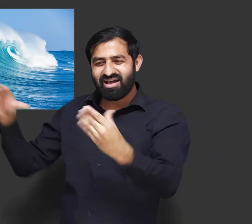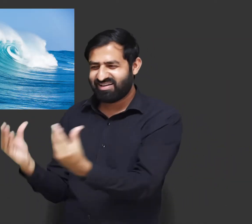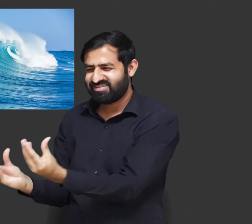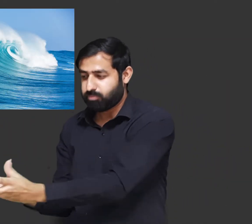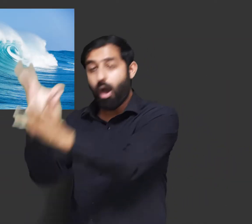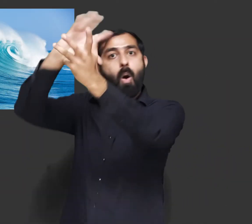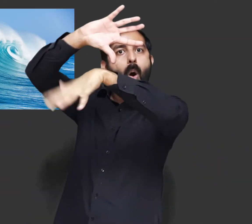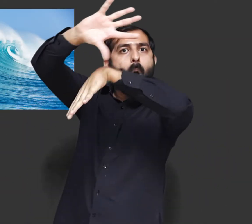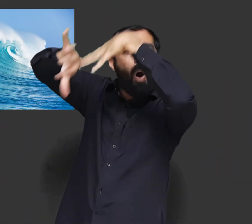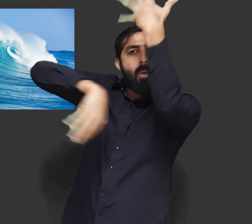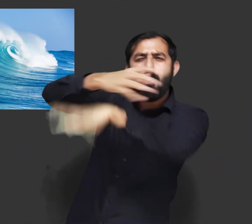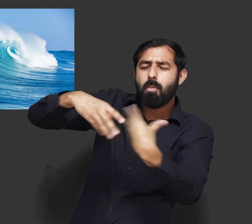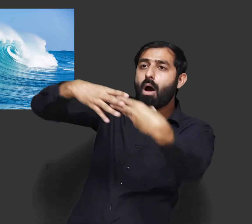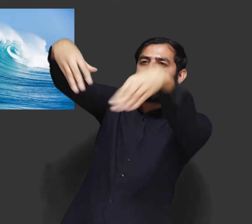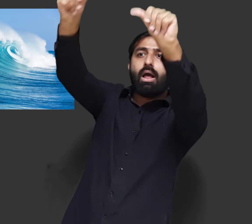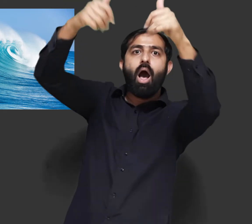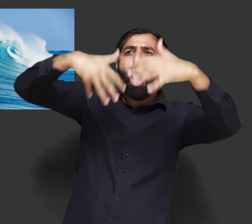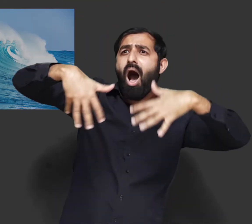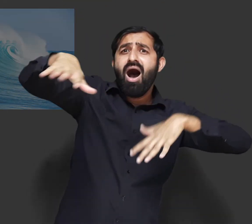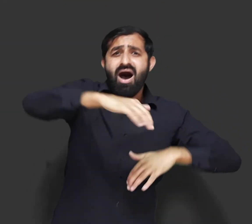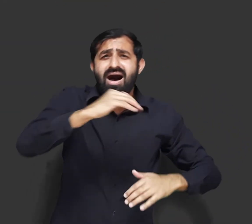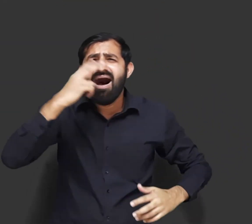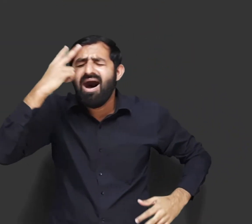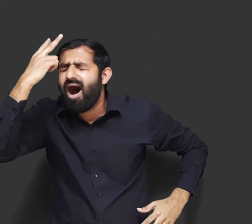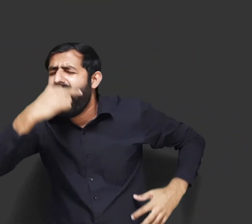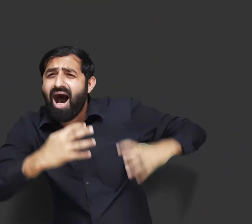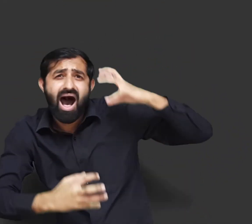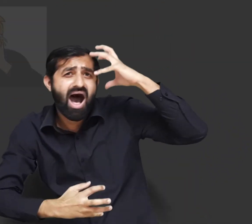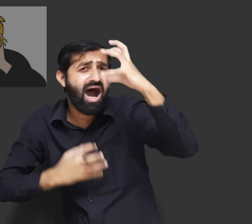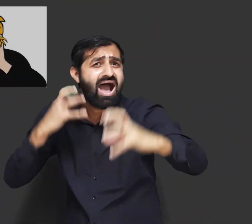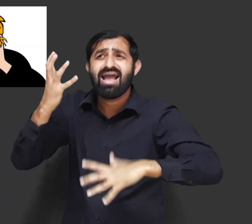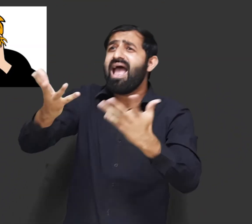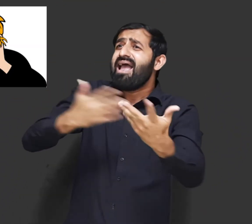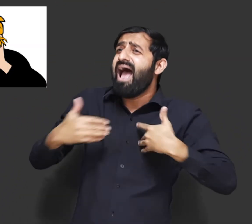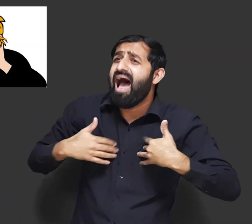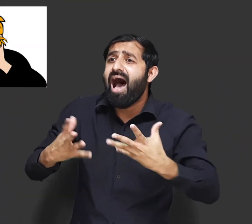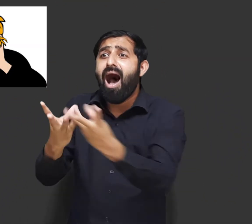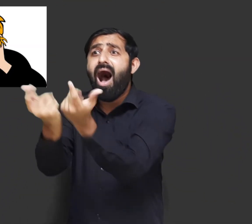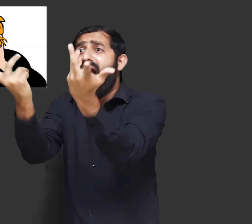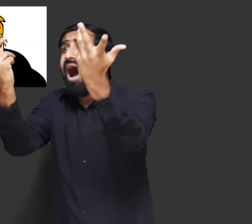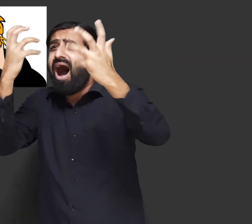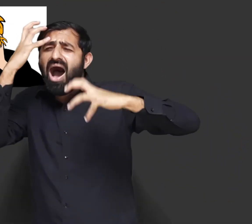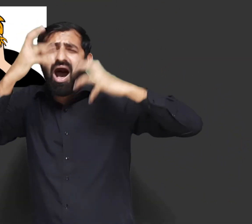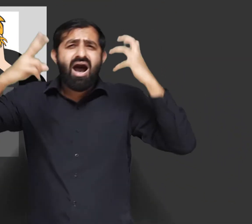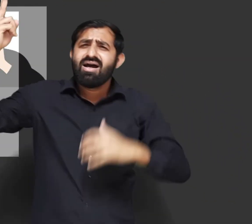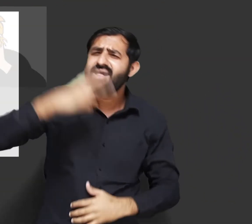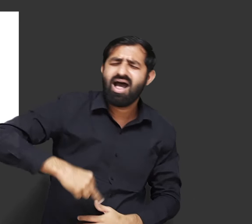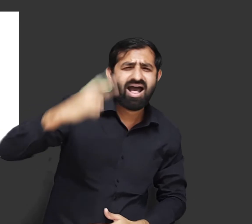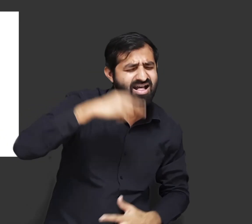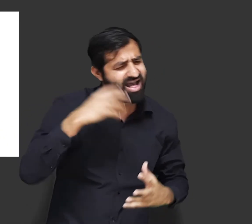वहाँ नौका पानी में मिलकर काफी दूर चला गया अपने नौके को खोने के गम में बेटा परिशान हो गया और जोर-जोर